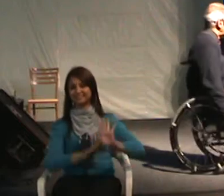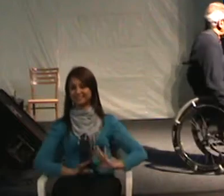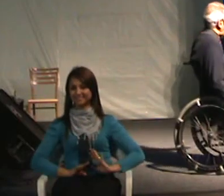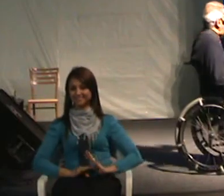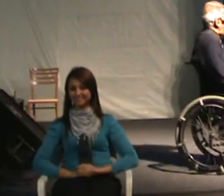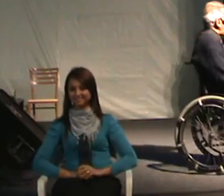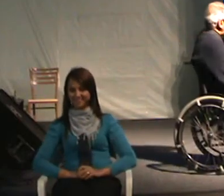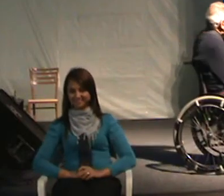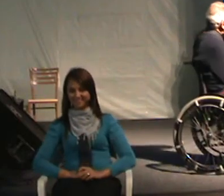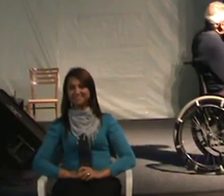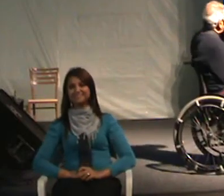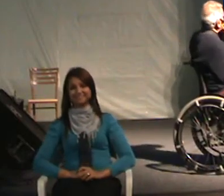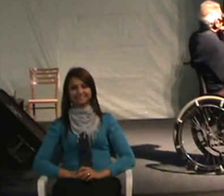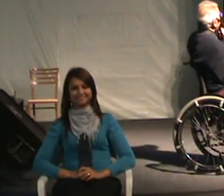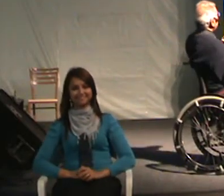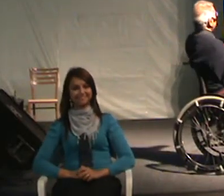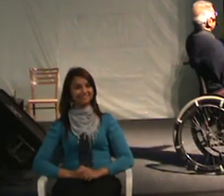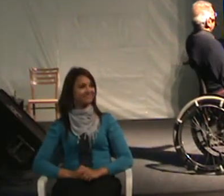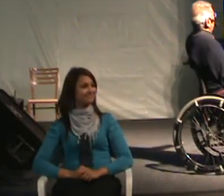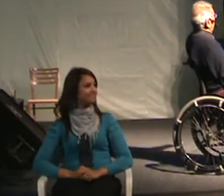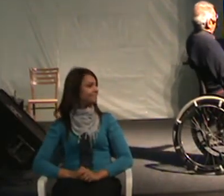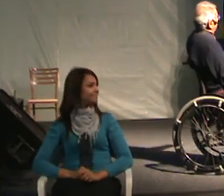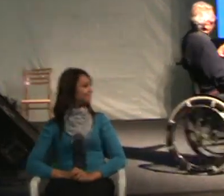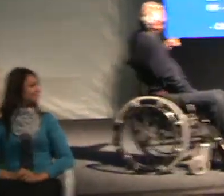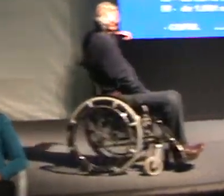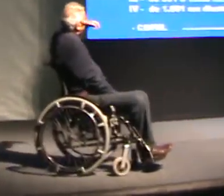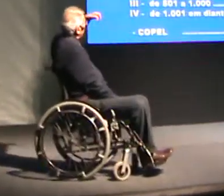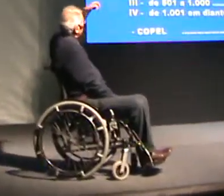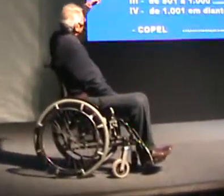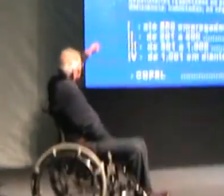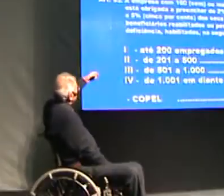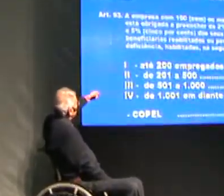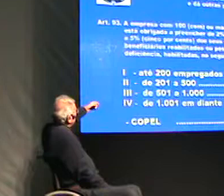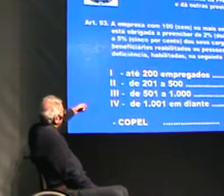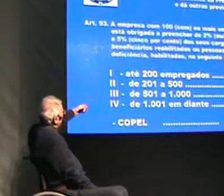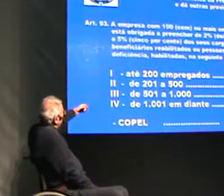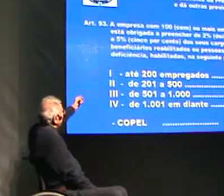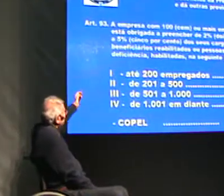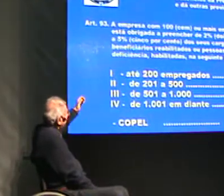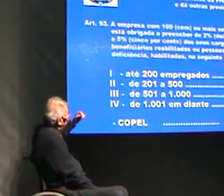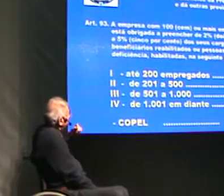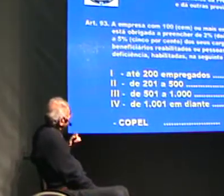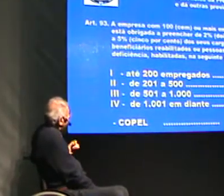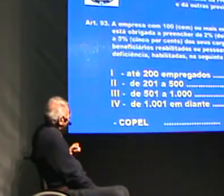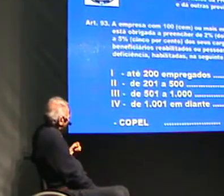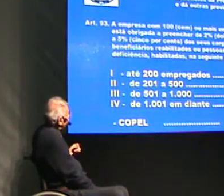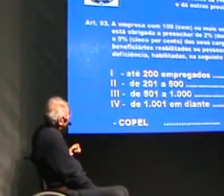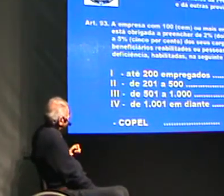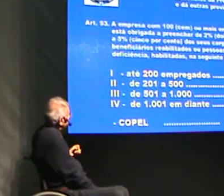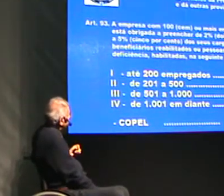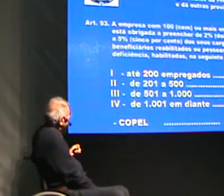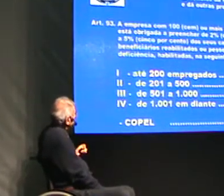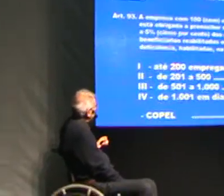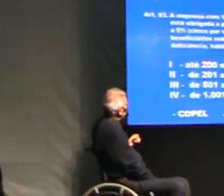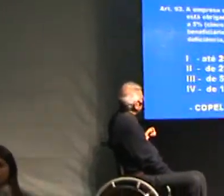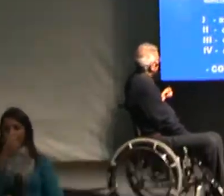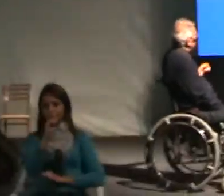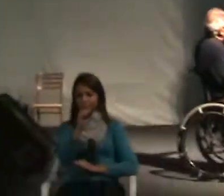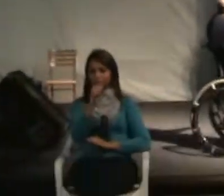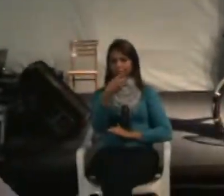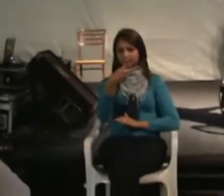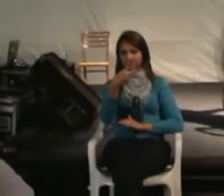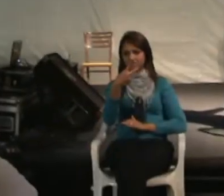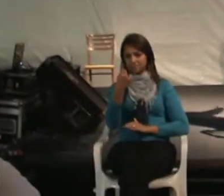Olha só. E nós temos esta lei, 8.213,